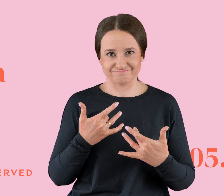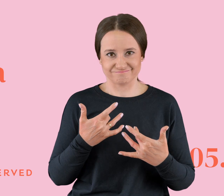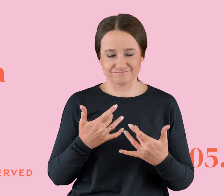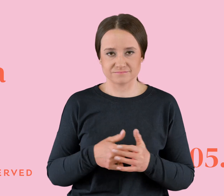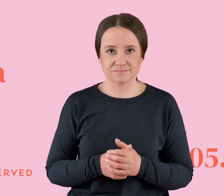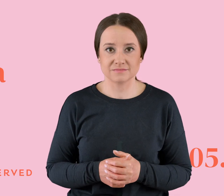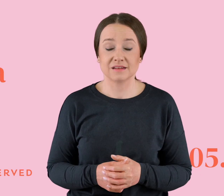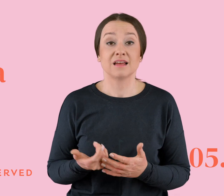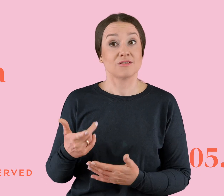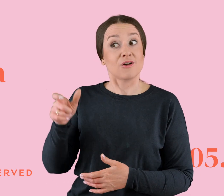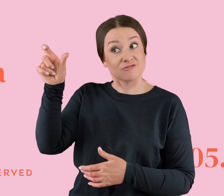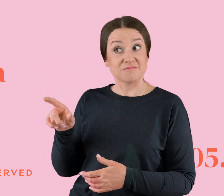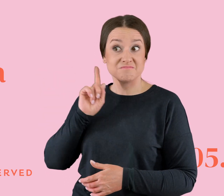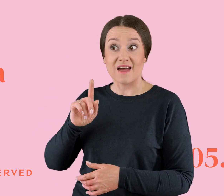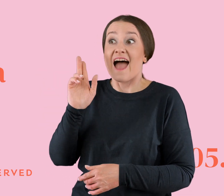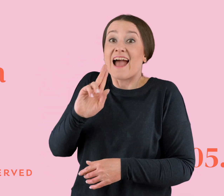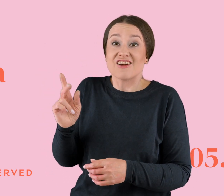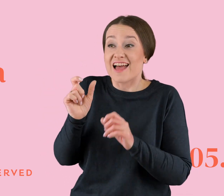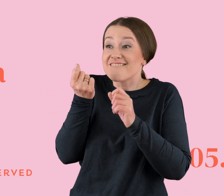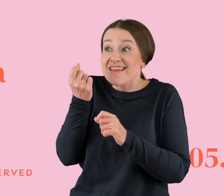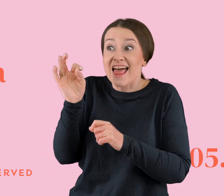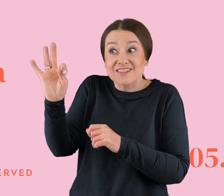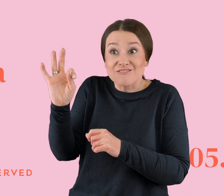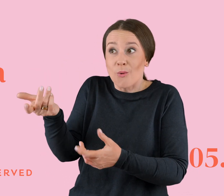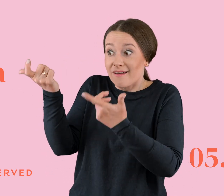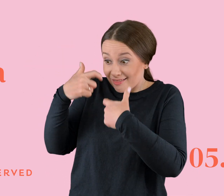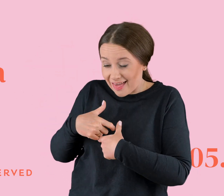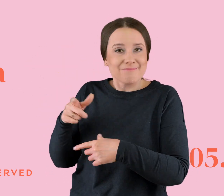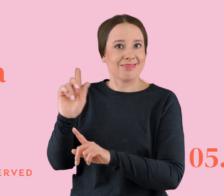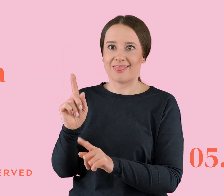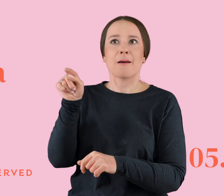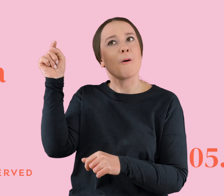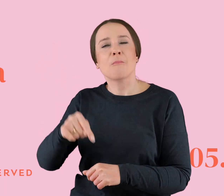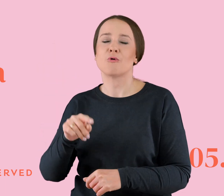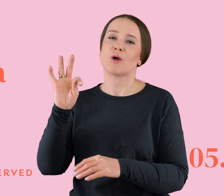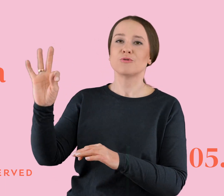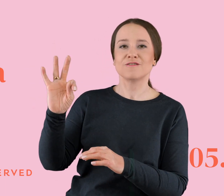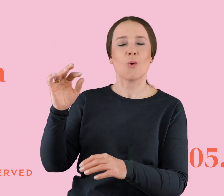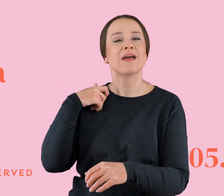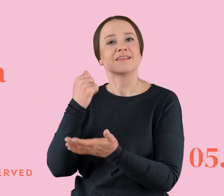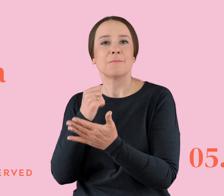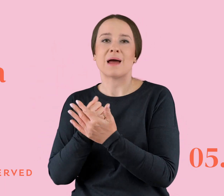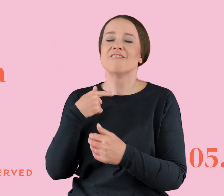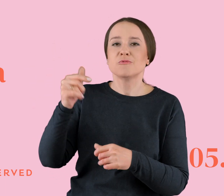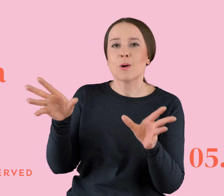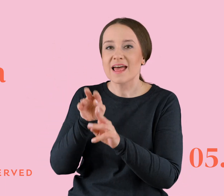No i czy on poświęcał mi na przykład każdą swoją minutę? No nie, bo on miał swoje rzeczy. Bo musiał iść na wernisaż z kolegami i na nim na przykład była jego